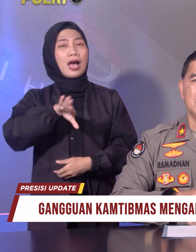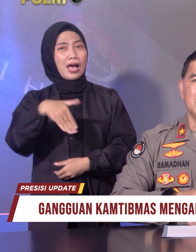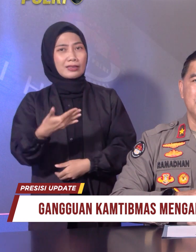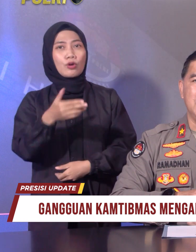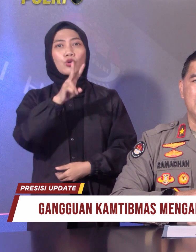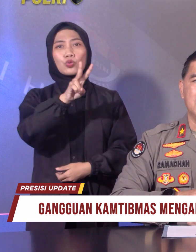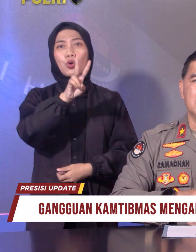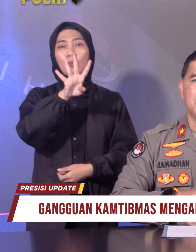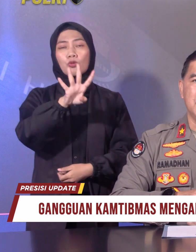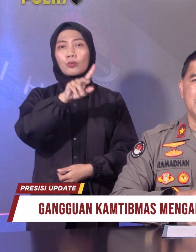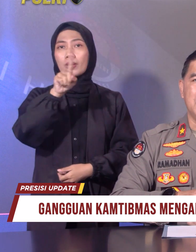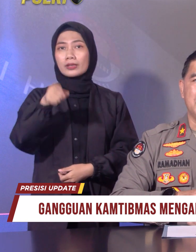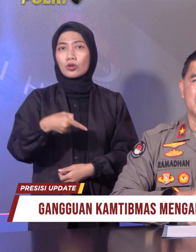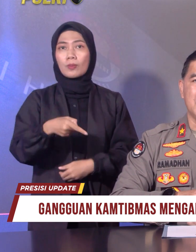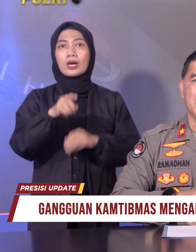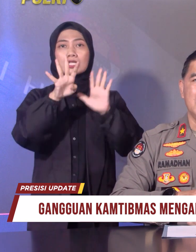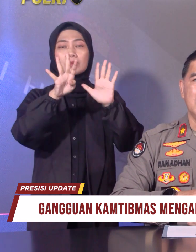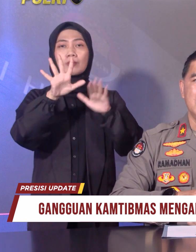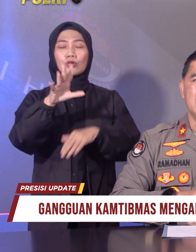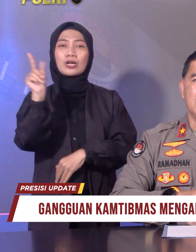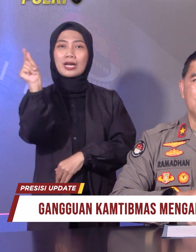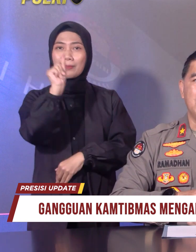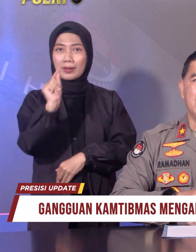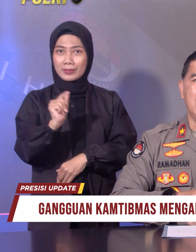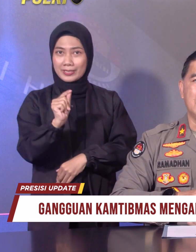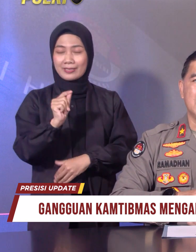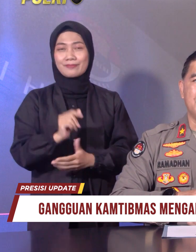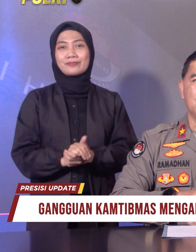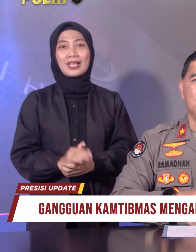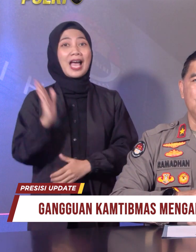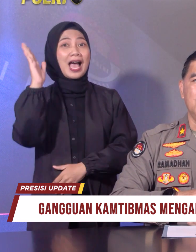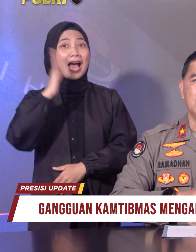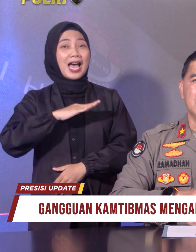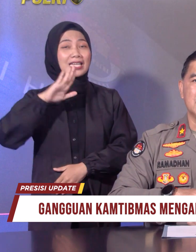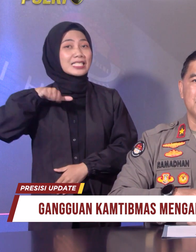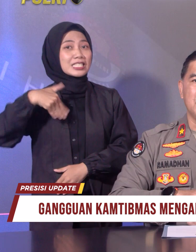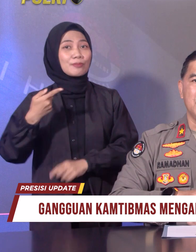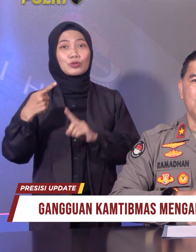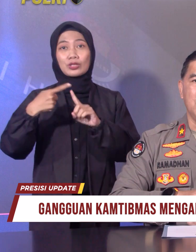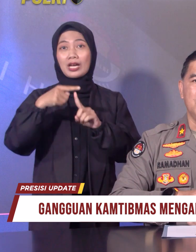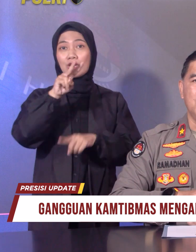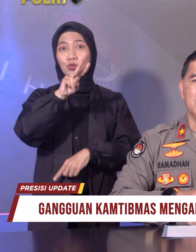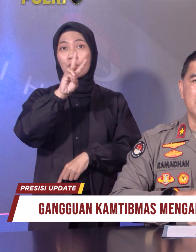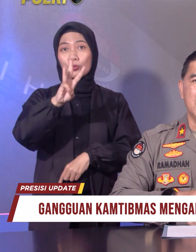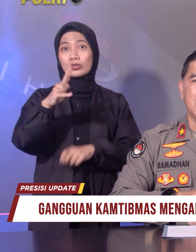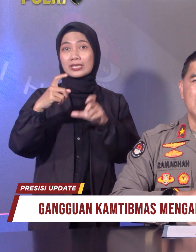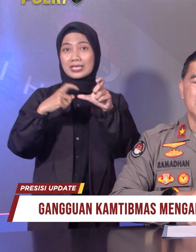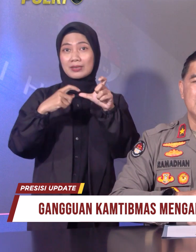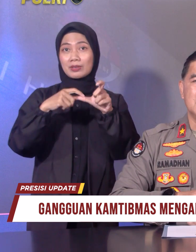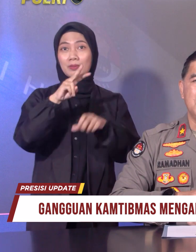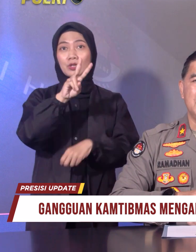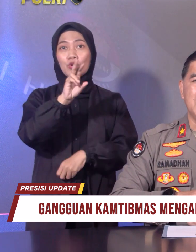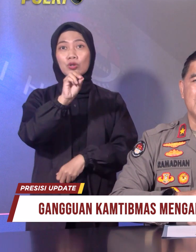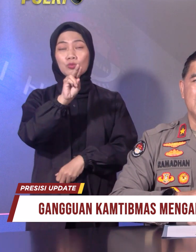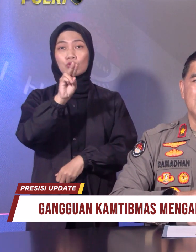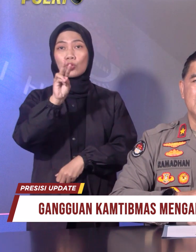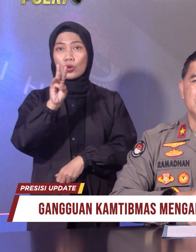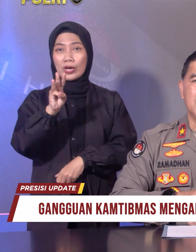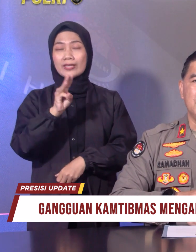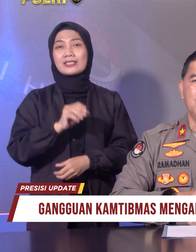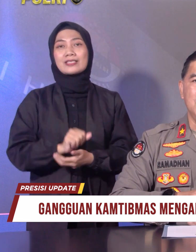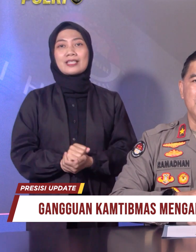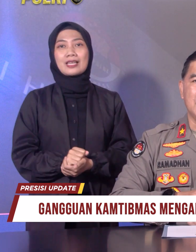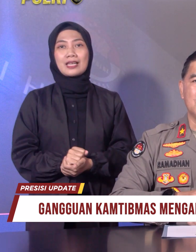,95 persen, yaitu pada hari Sabtu 23 September 2023 sebanyak